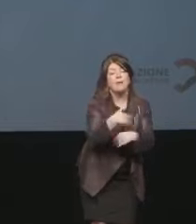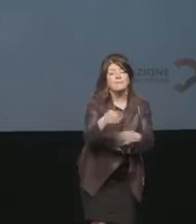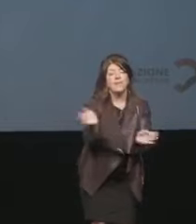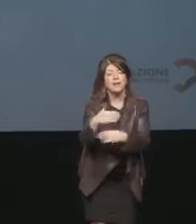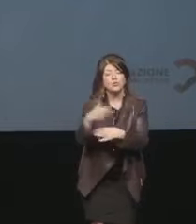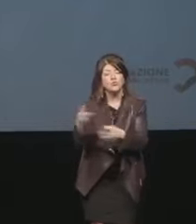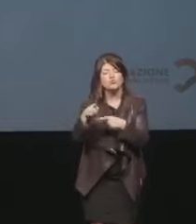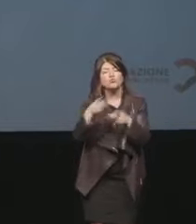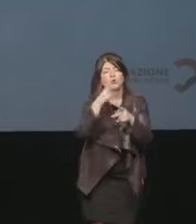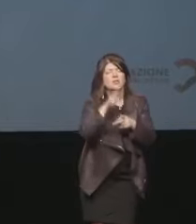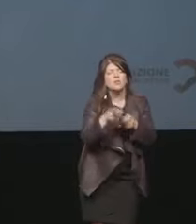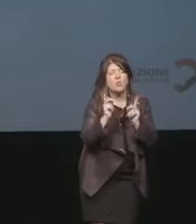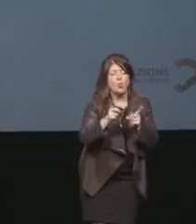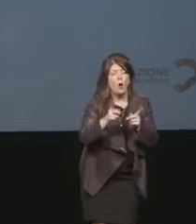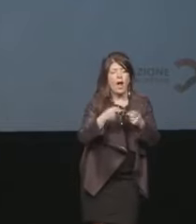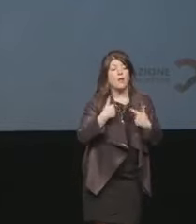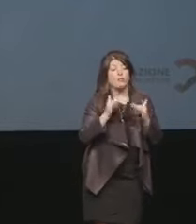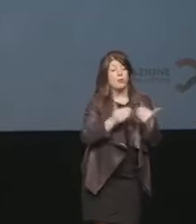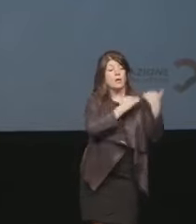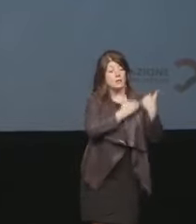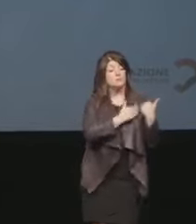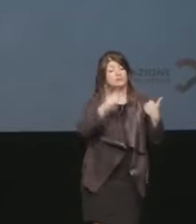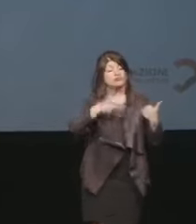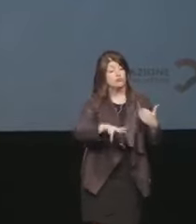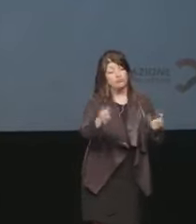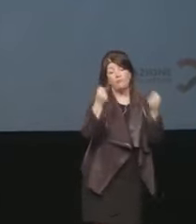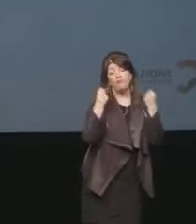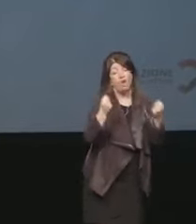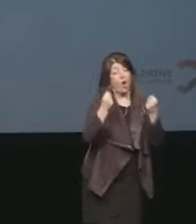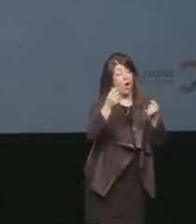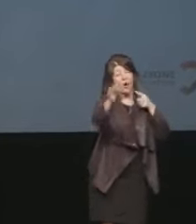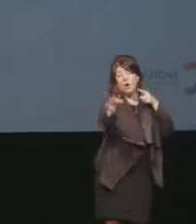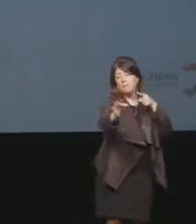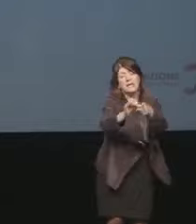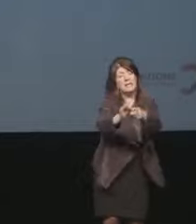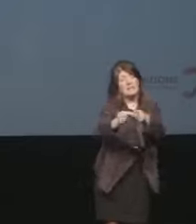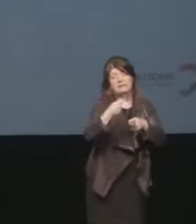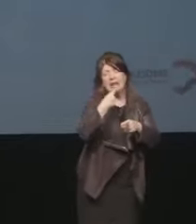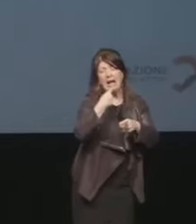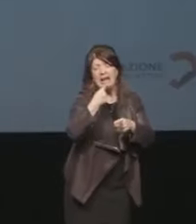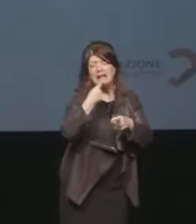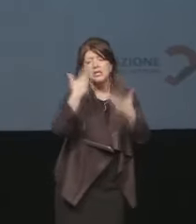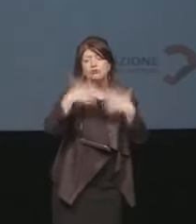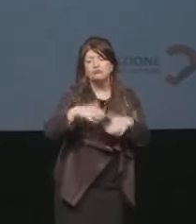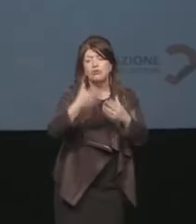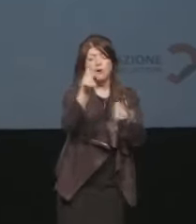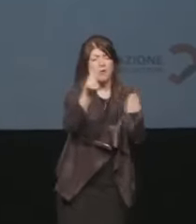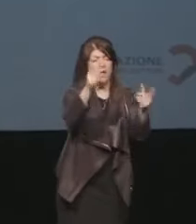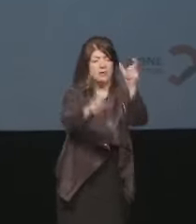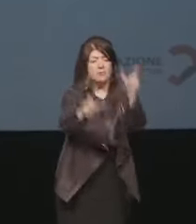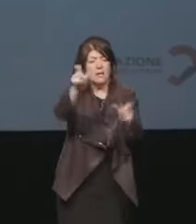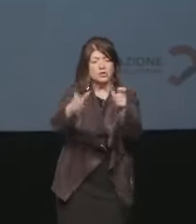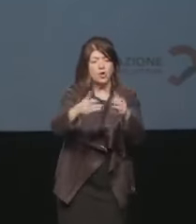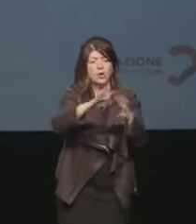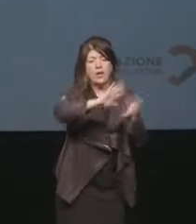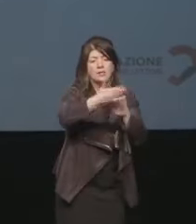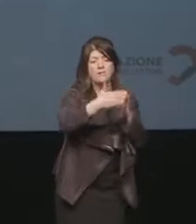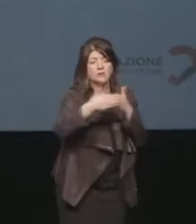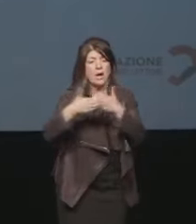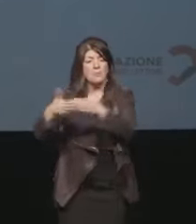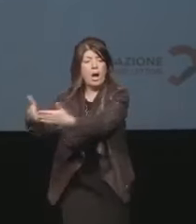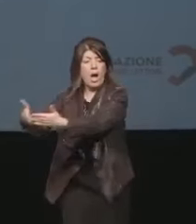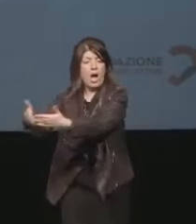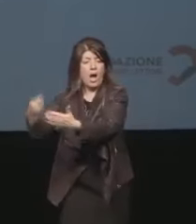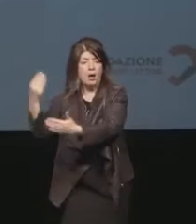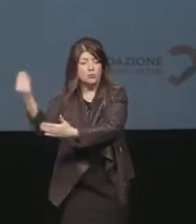iniziative di responsabilità sociale e mira a coinvolgere chi troppo spesso rimane ai margini della società. I libri